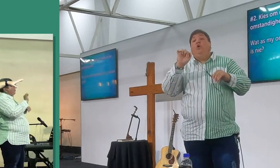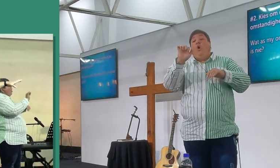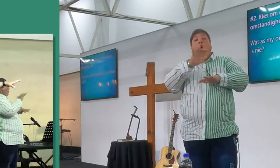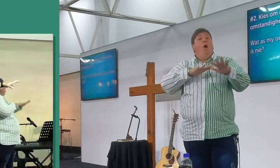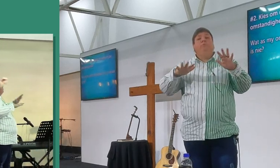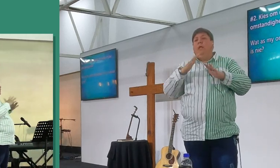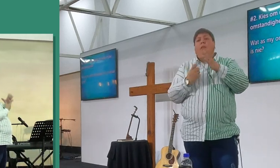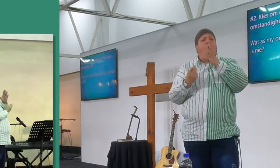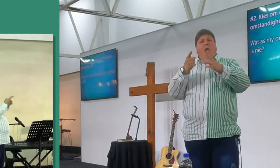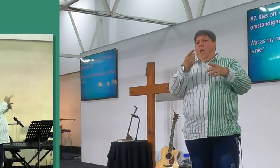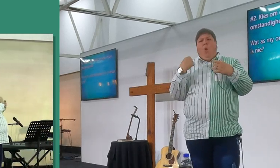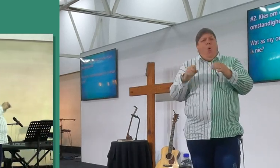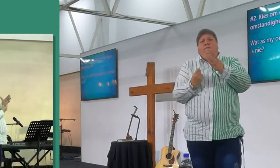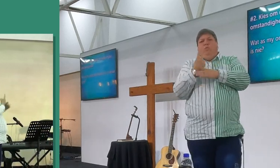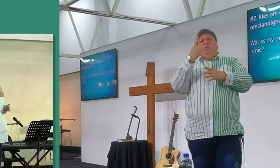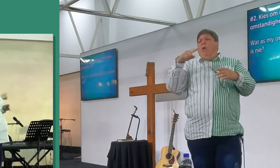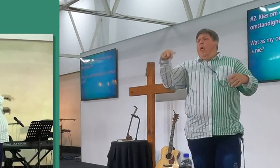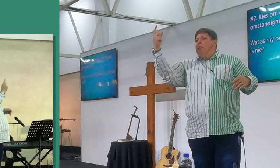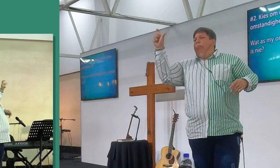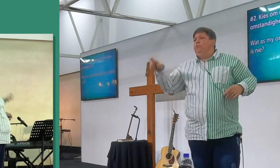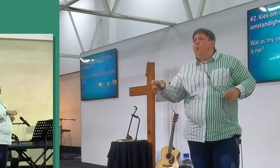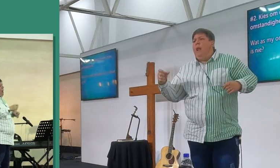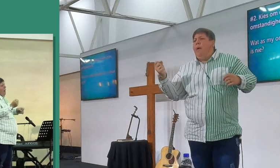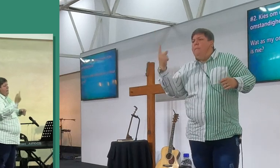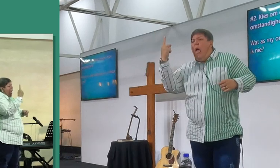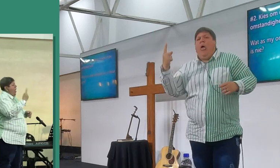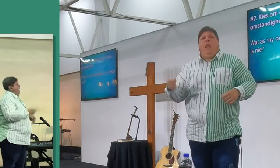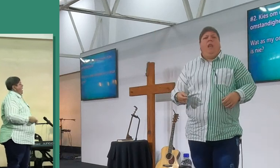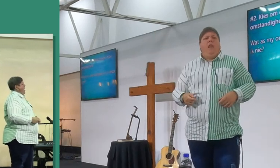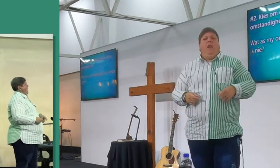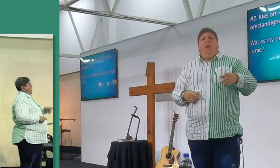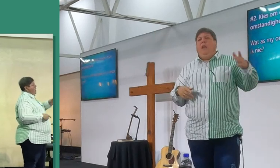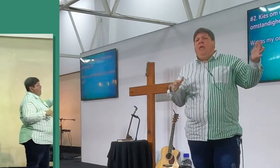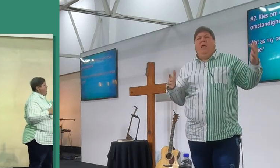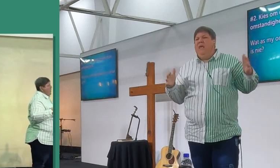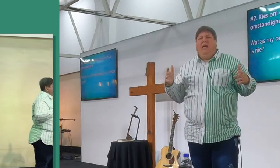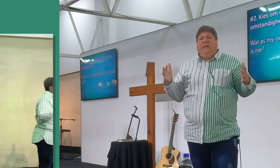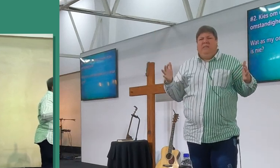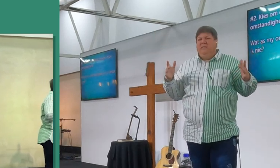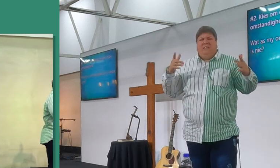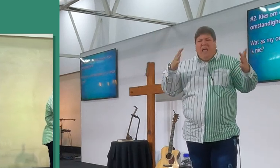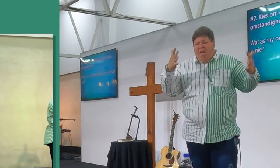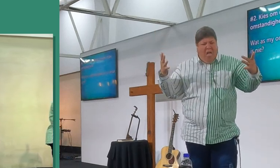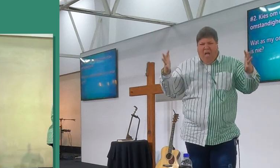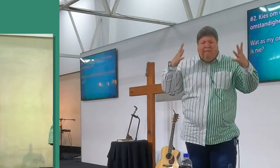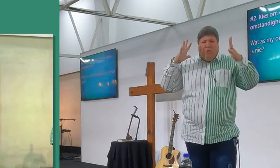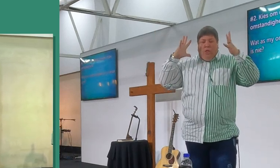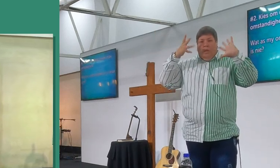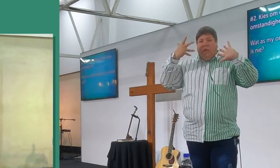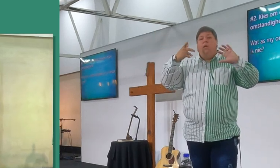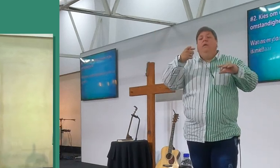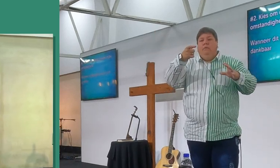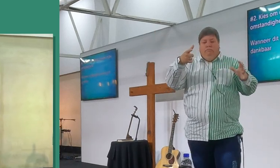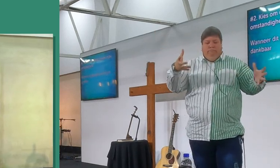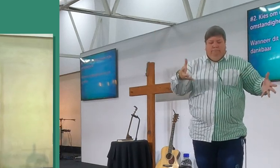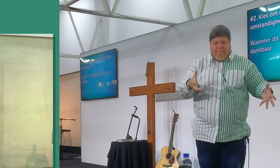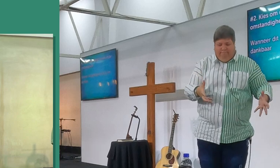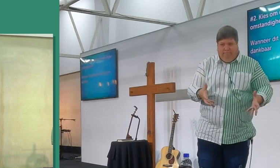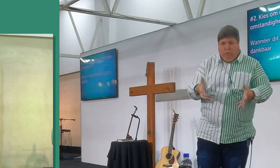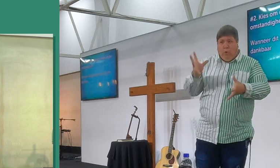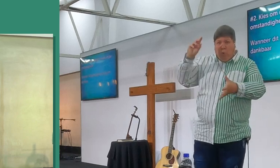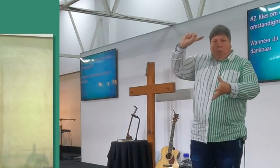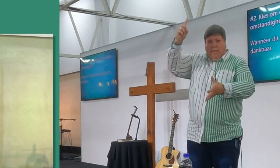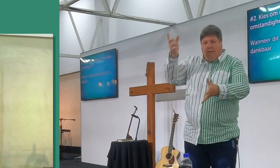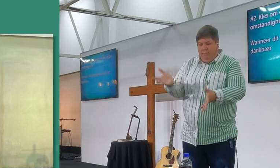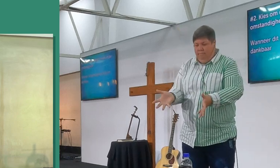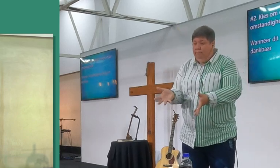wat jyself gedoen het nie, dalk is dit iemand anders, wat het in jou gedoen het, breng daar omstandighede vir jyre, en sê jyre, hierdie is een ideale geleendheid, om vir